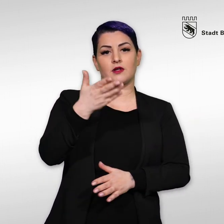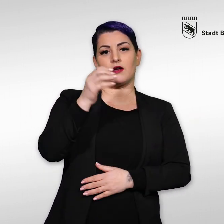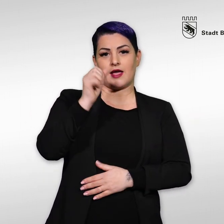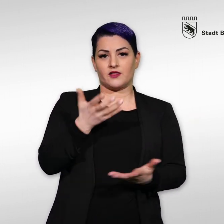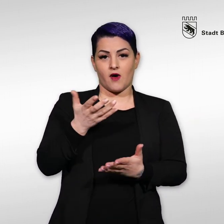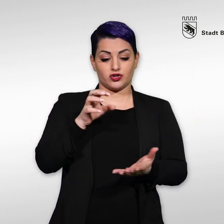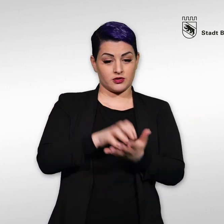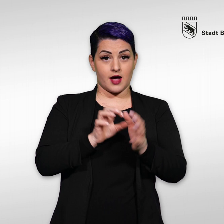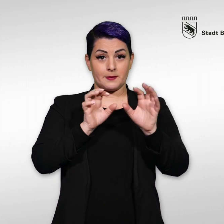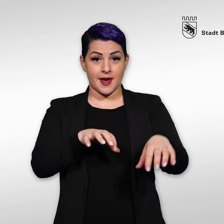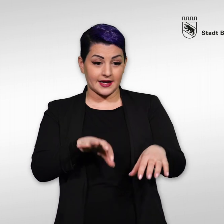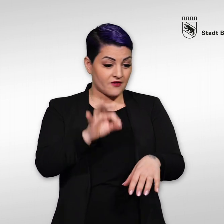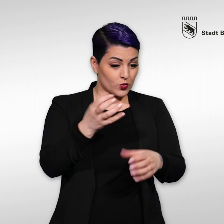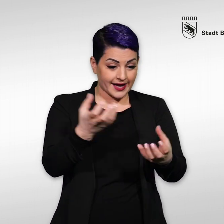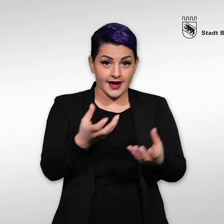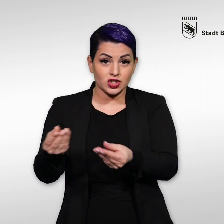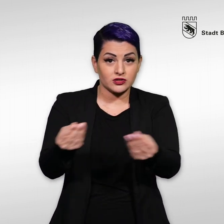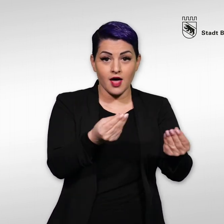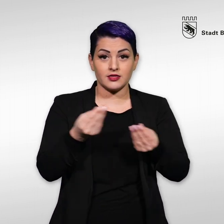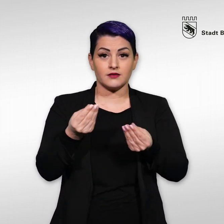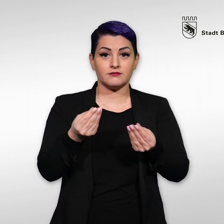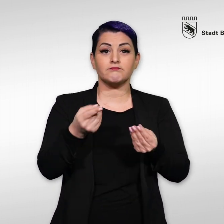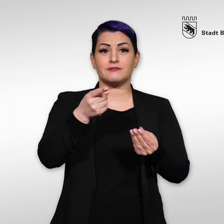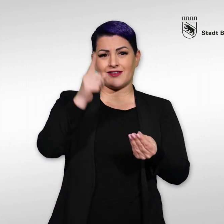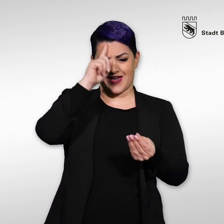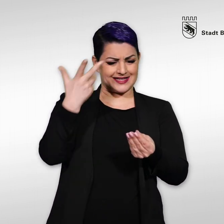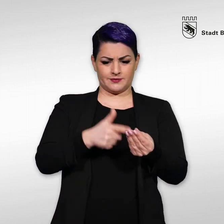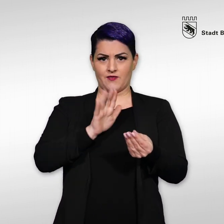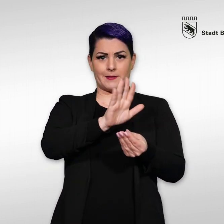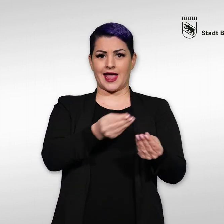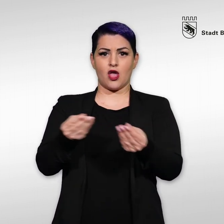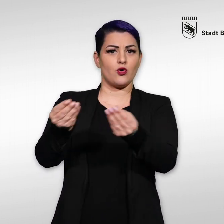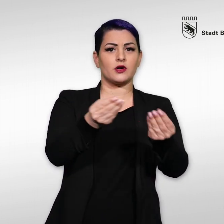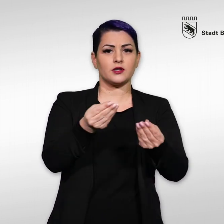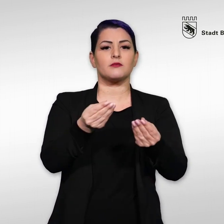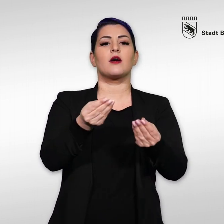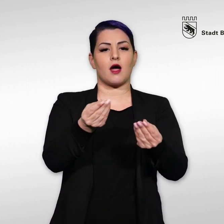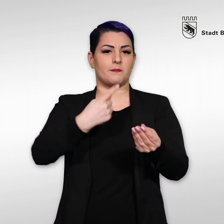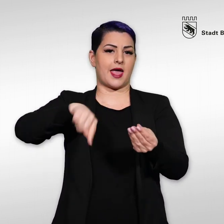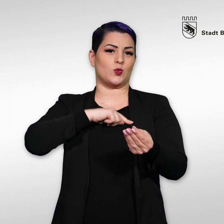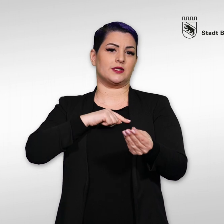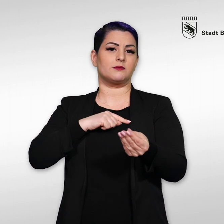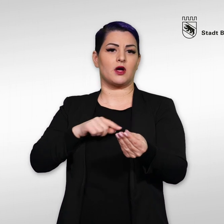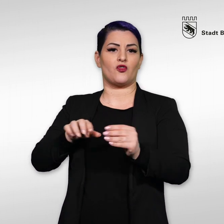Sie haben in der Stadt etwas gefunden und wissen nicht, wem es gehört? Geben Sie es bei uns im Fundbüro ab.